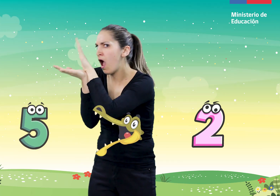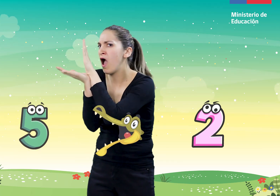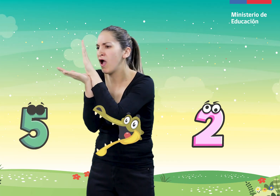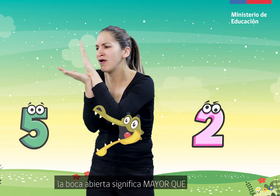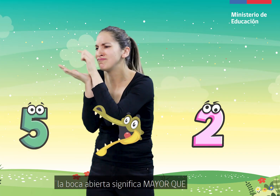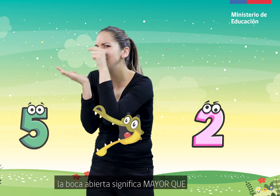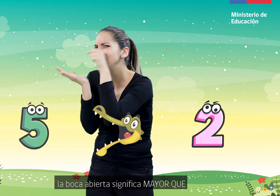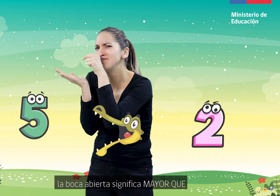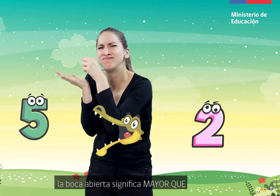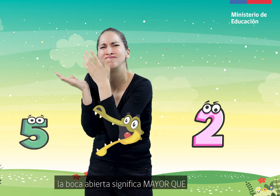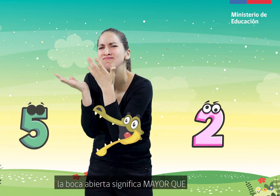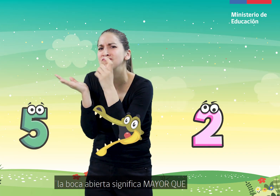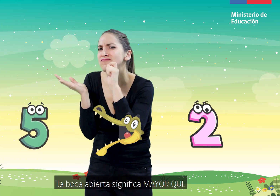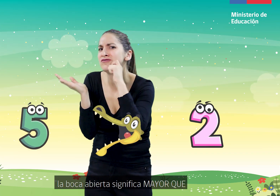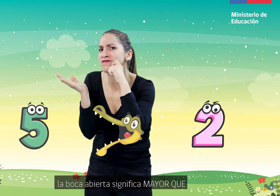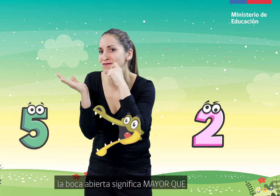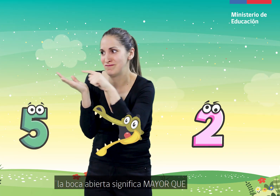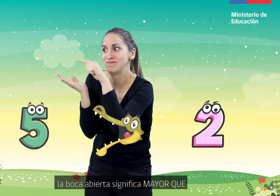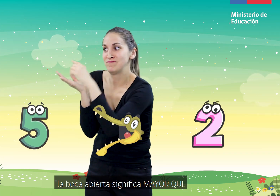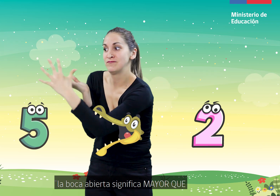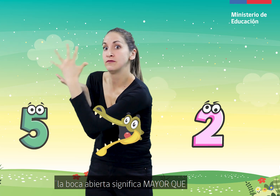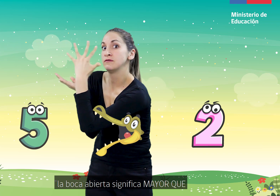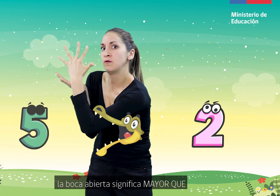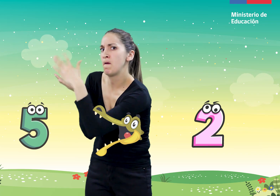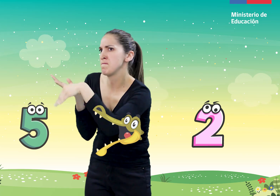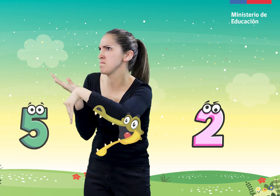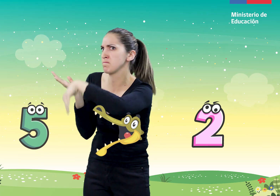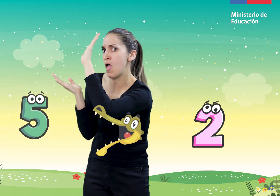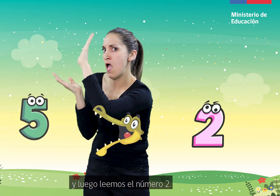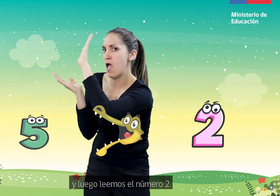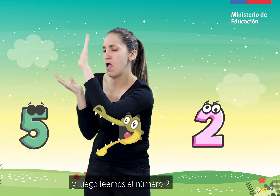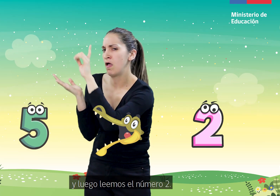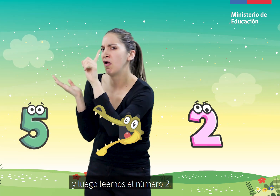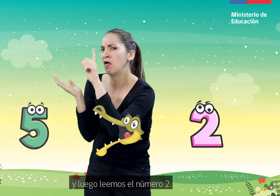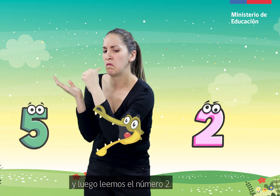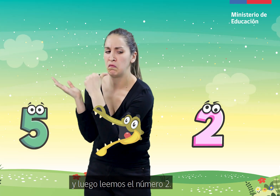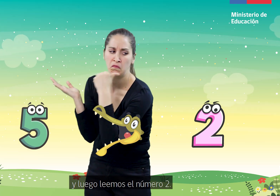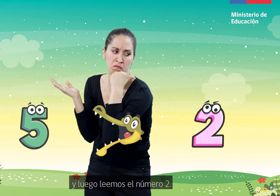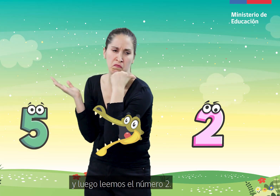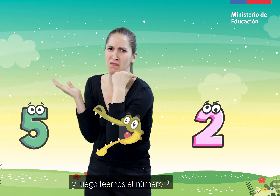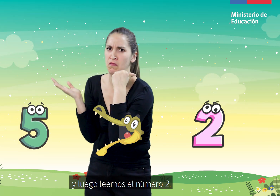La boca abierta significa mayor que. Y luego leemos el número 2.